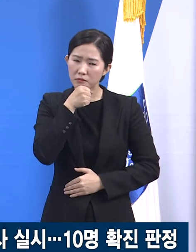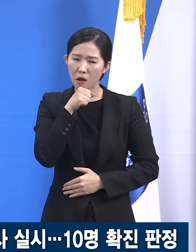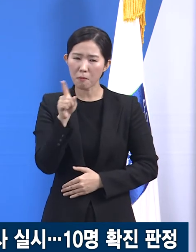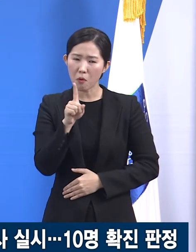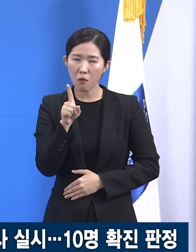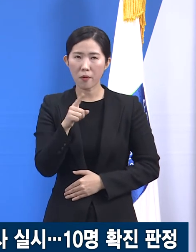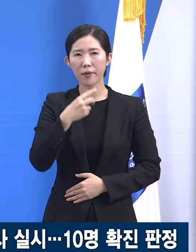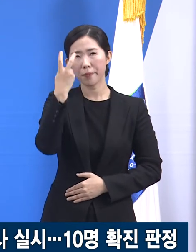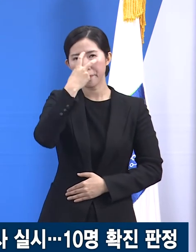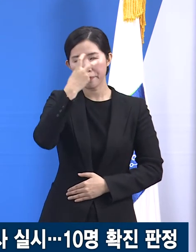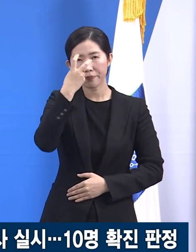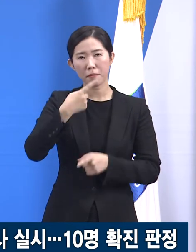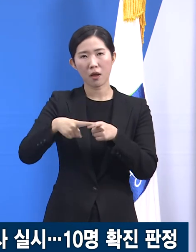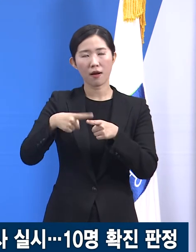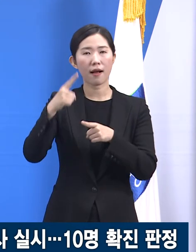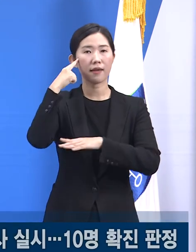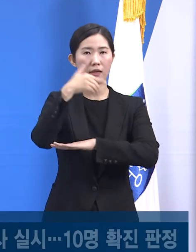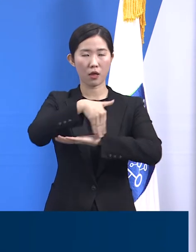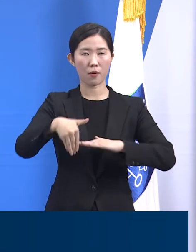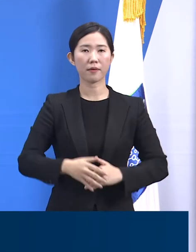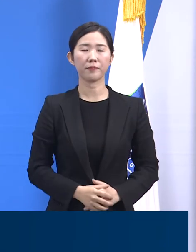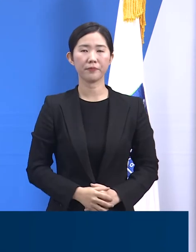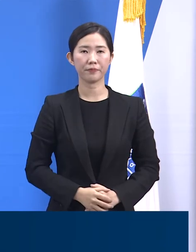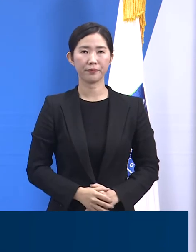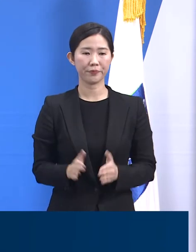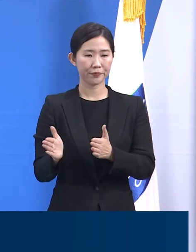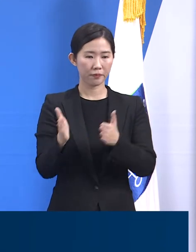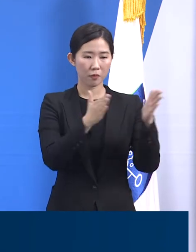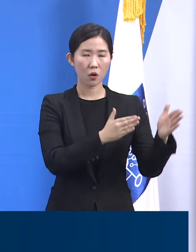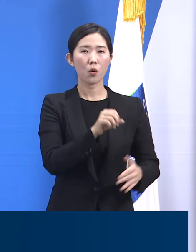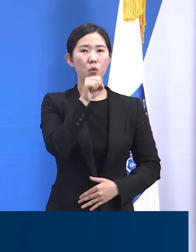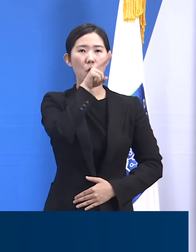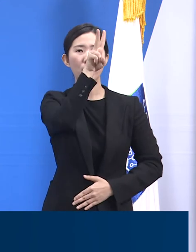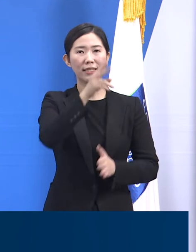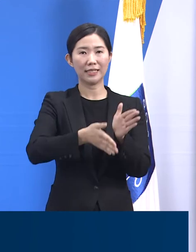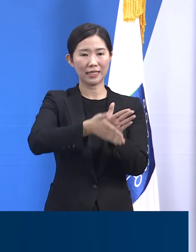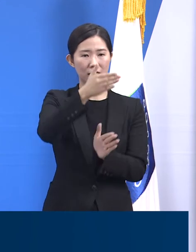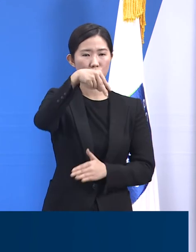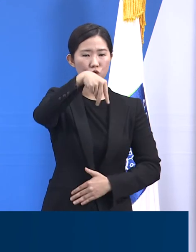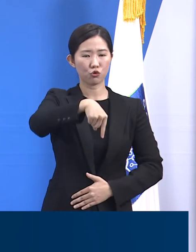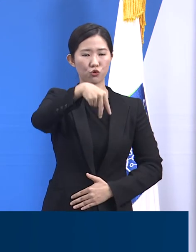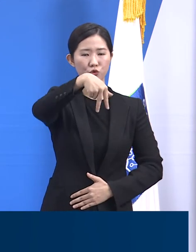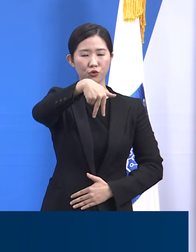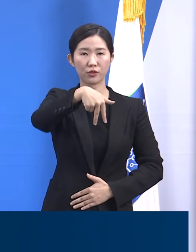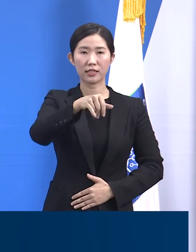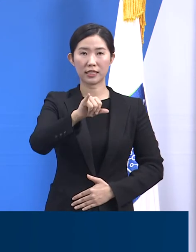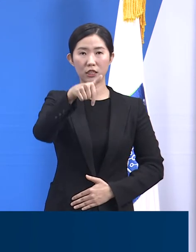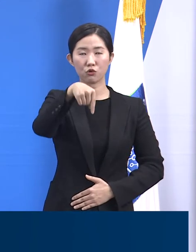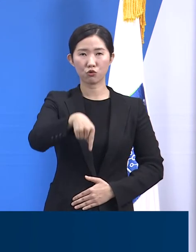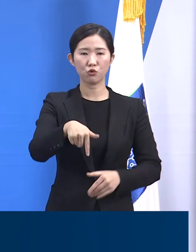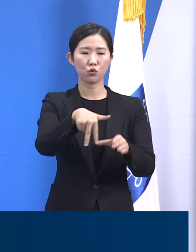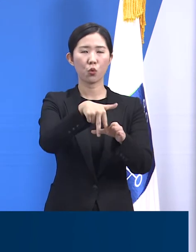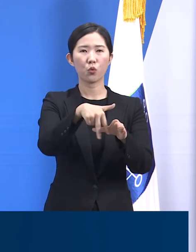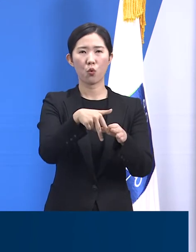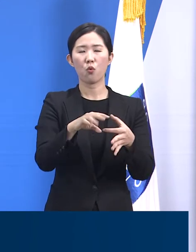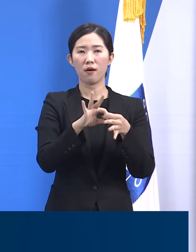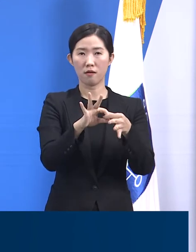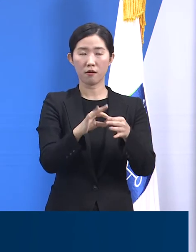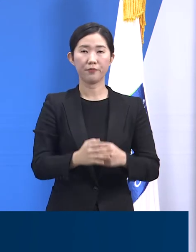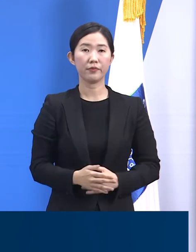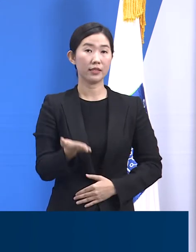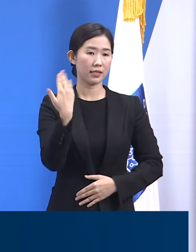용인시 수지구 종교시설 관련 확진 상황입니다. 지난 1월 1일 최초 확진자가 발생한 이후